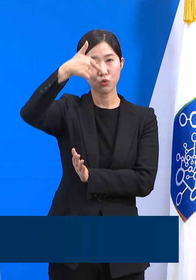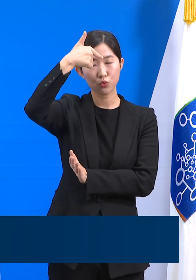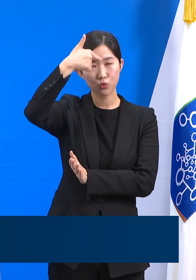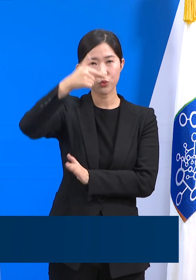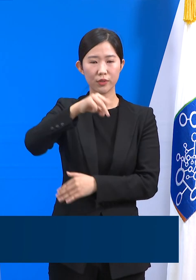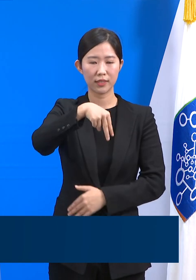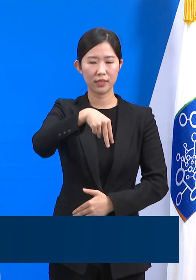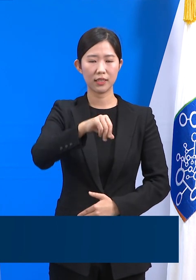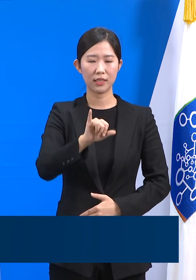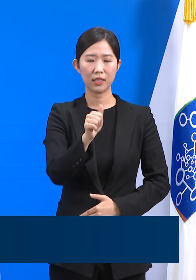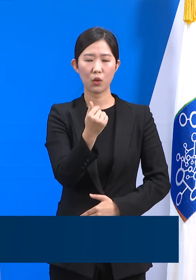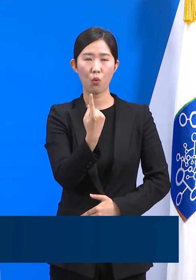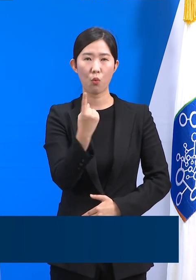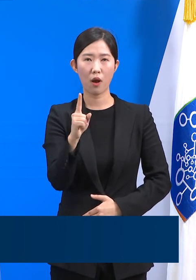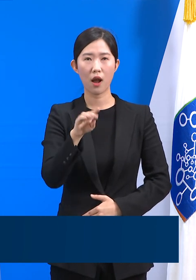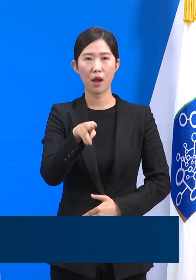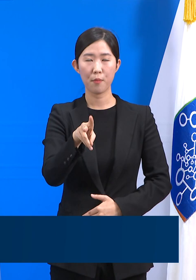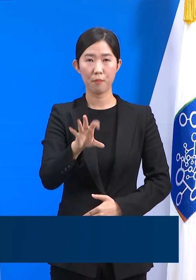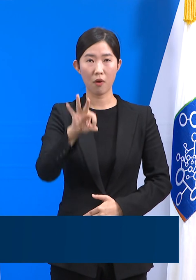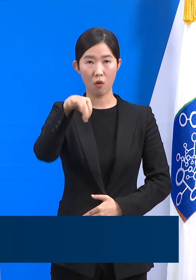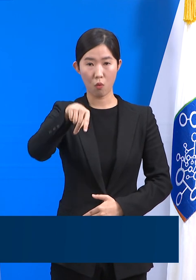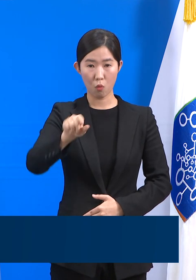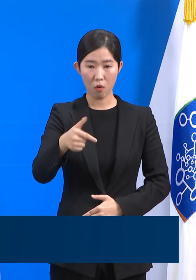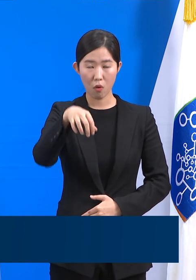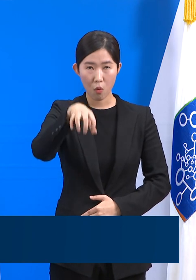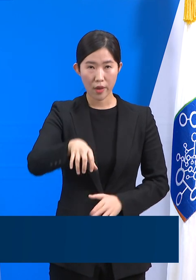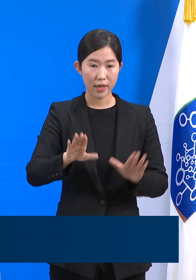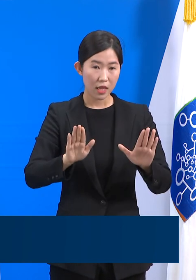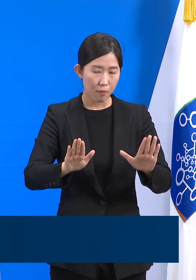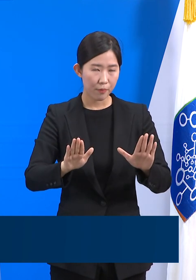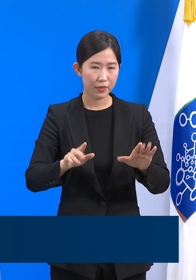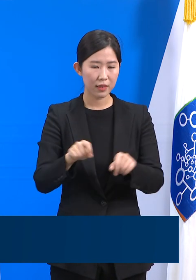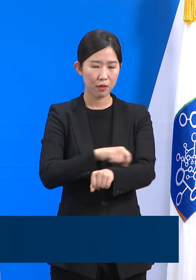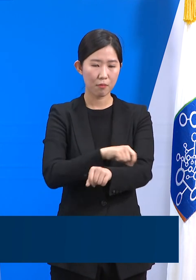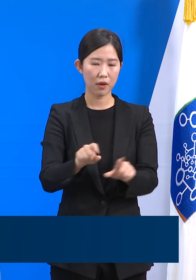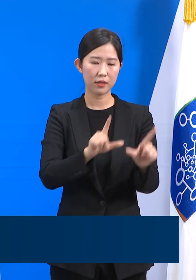금주 내로 경기도용 특별생활치료센터를 개소할 예정입니다.